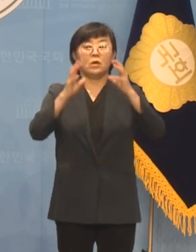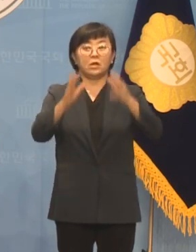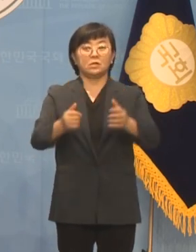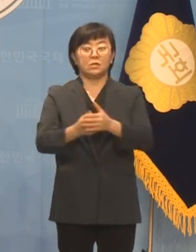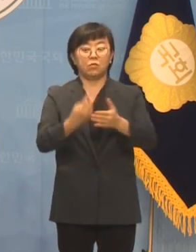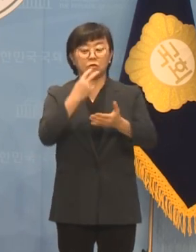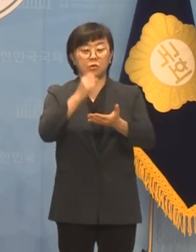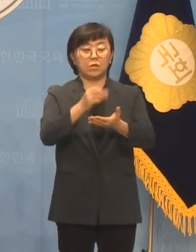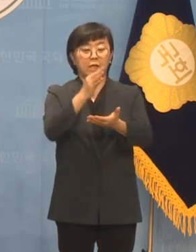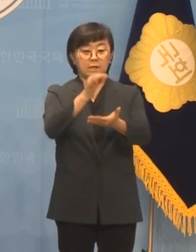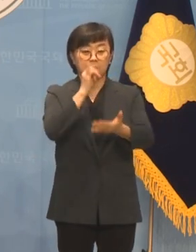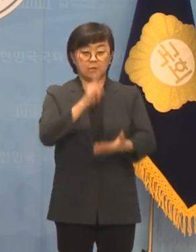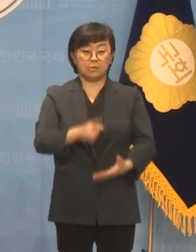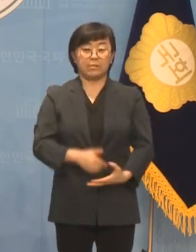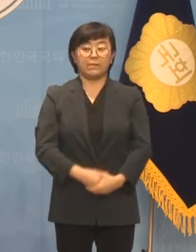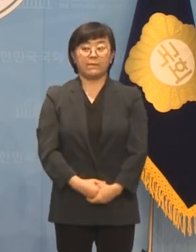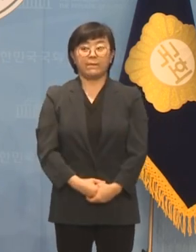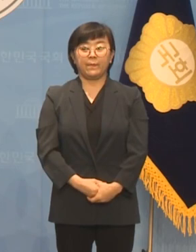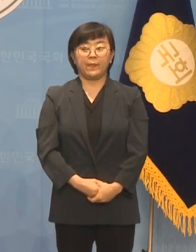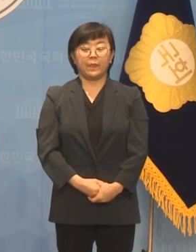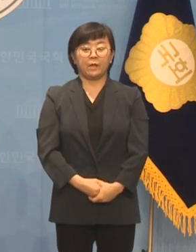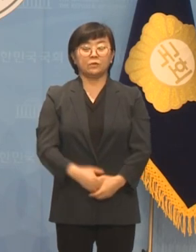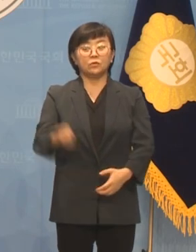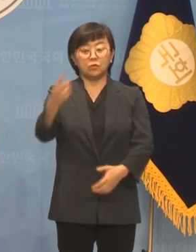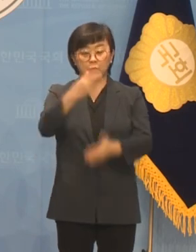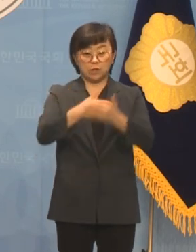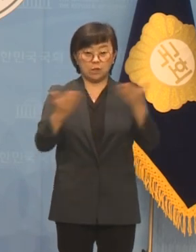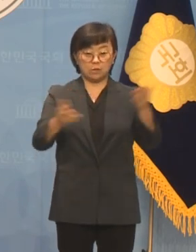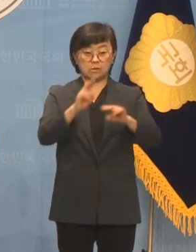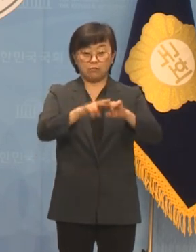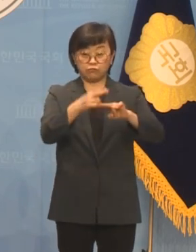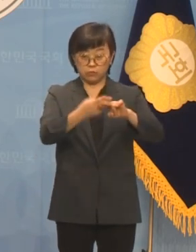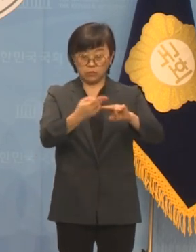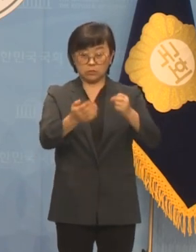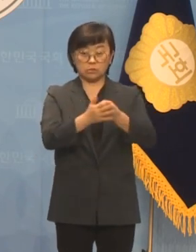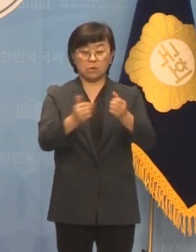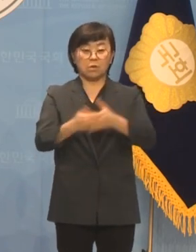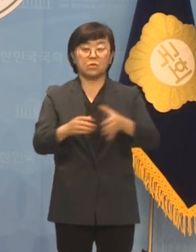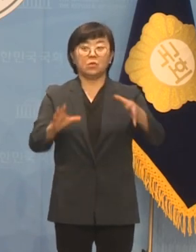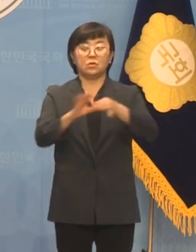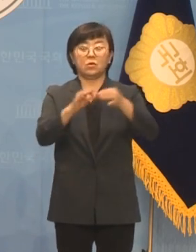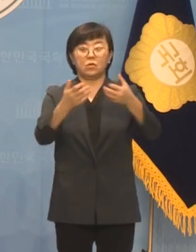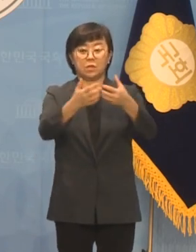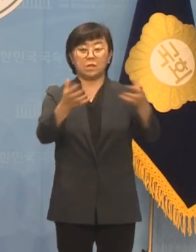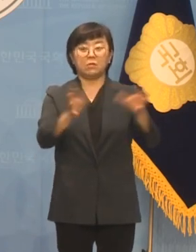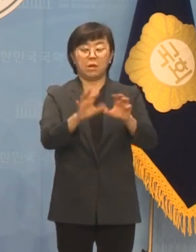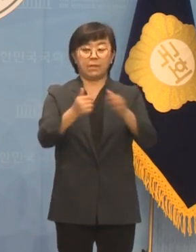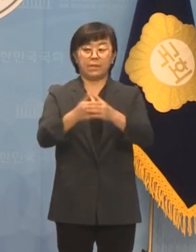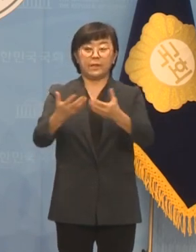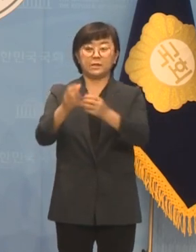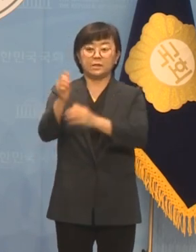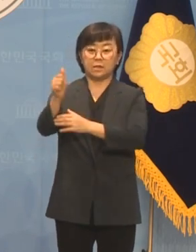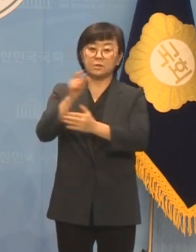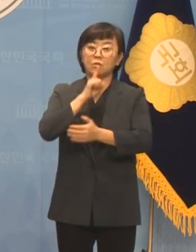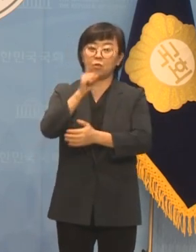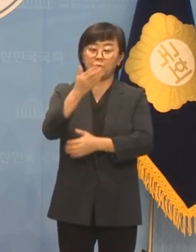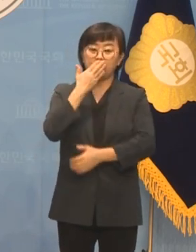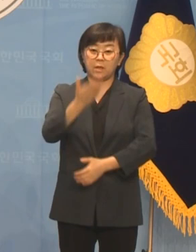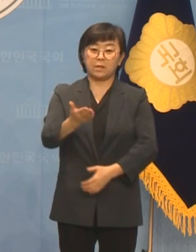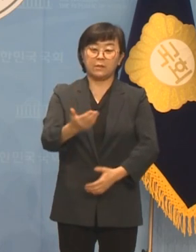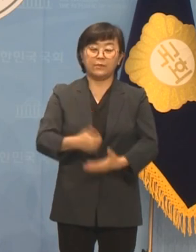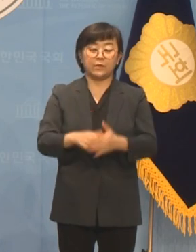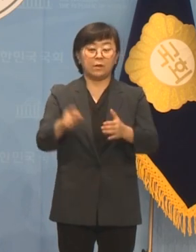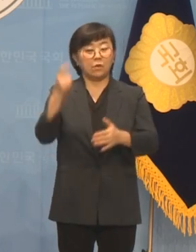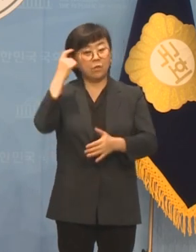보존 가치가 있다는 것입니까 아울러 이런 선물은 소속기관이나 단체장에 신고하게 되어 있는데